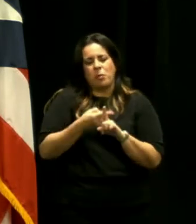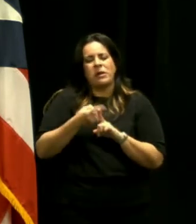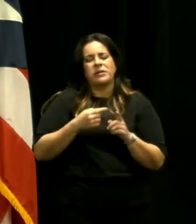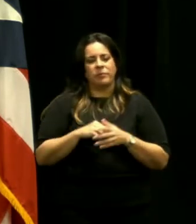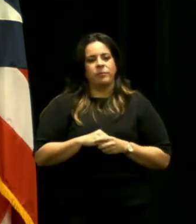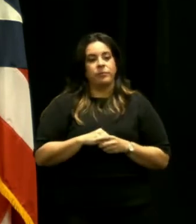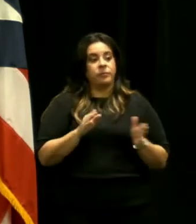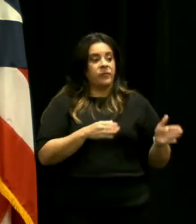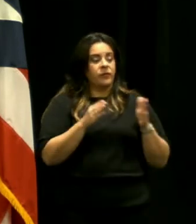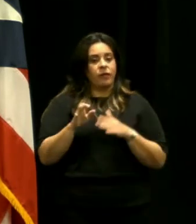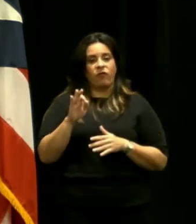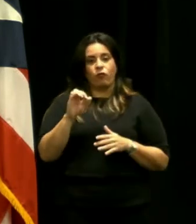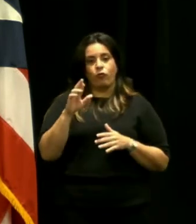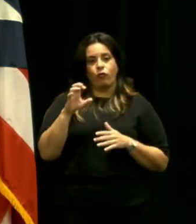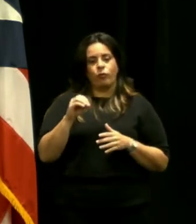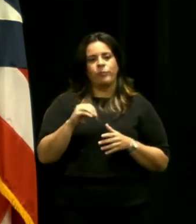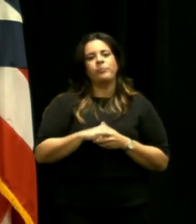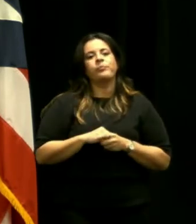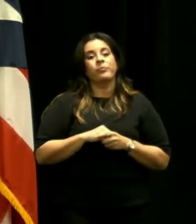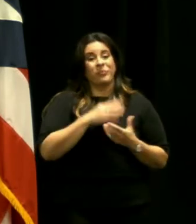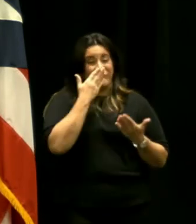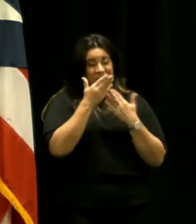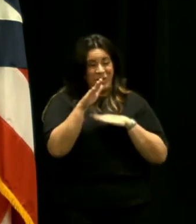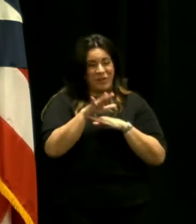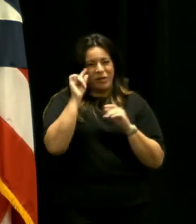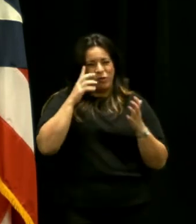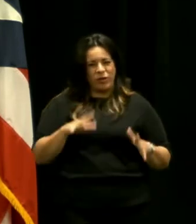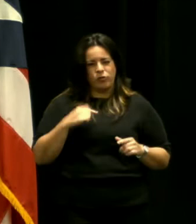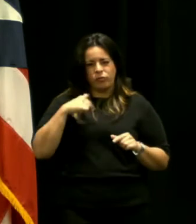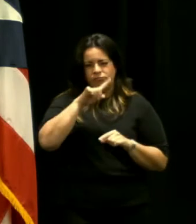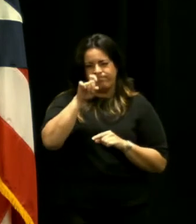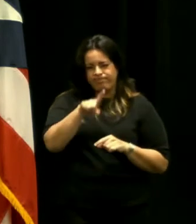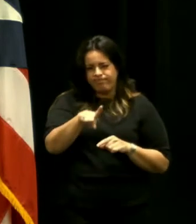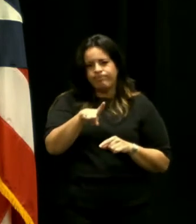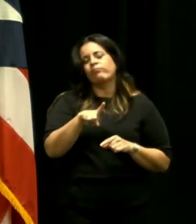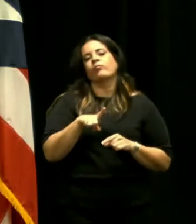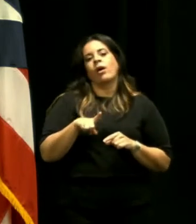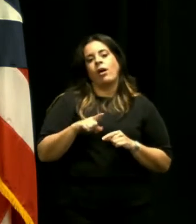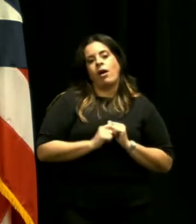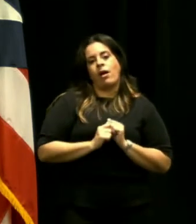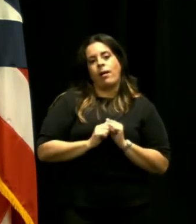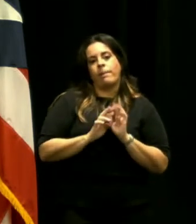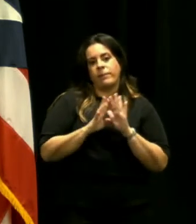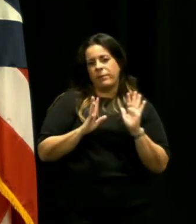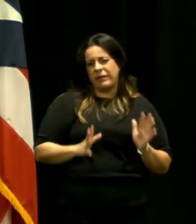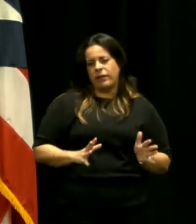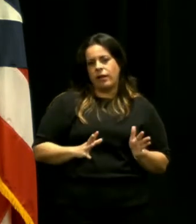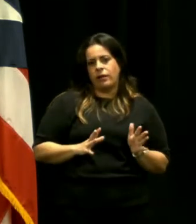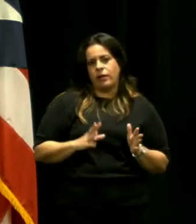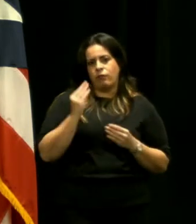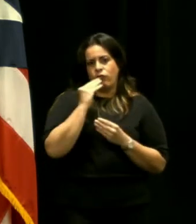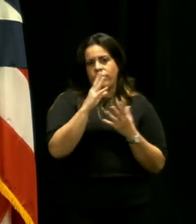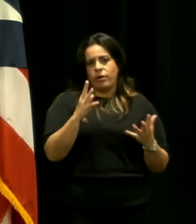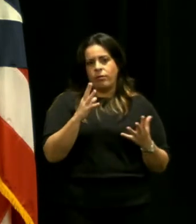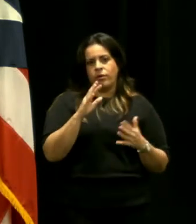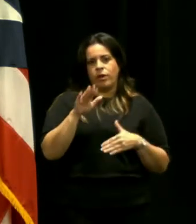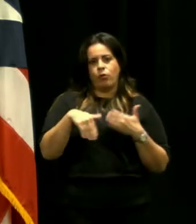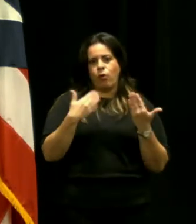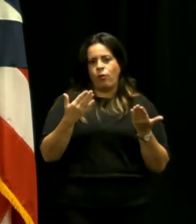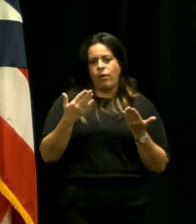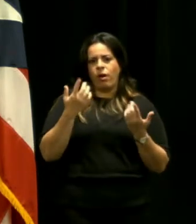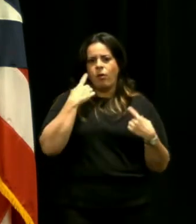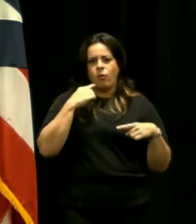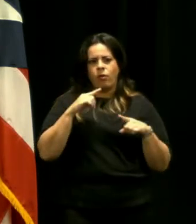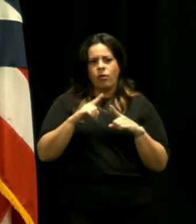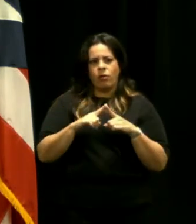Foro Noticioso Buenas tardes gobernador le pregunto los comisionados electorales informaron que no hubo consenso con los